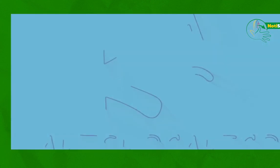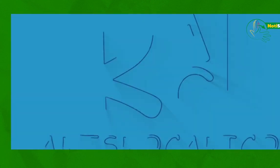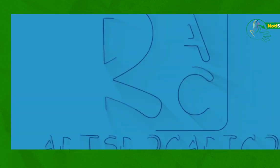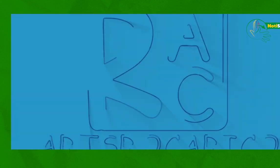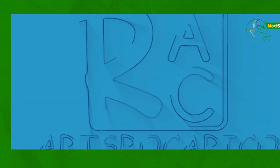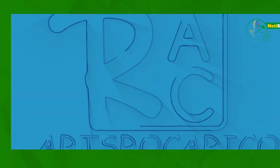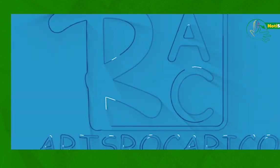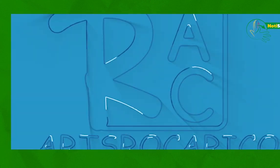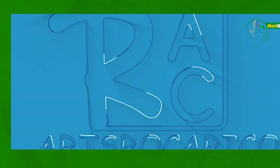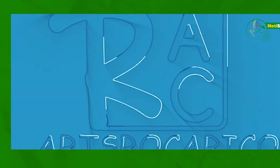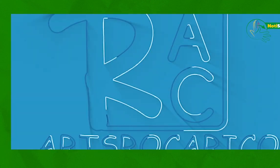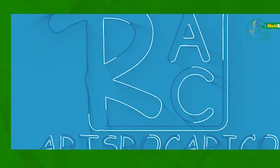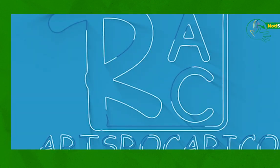Arts Roca Rico Creatividad